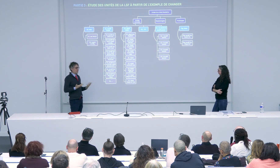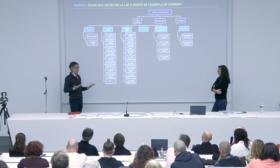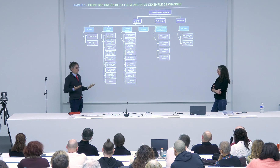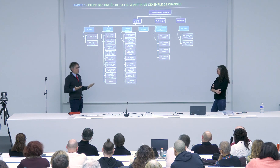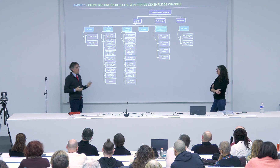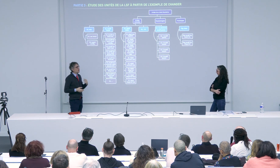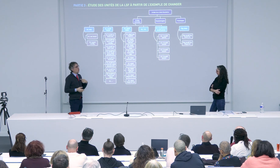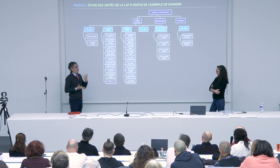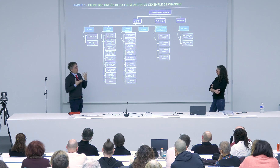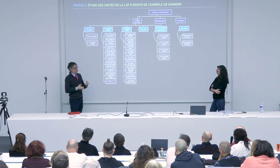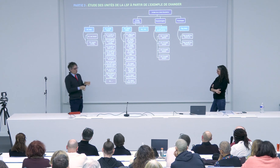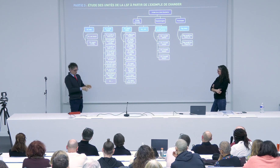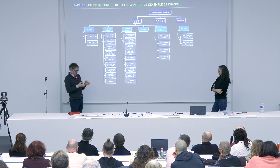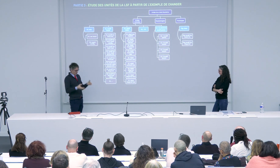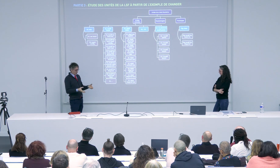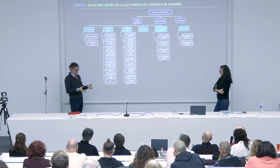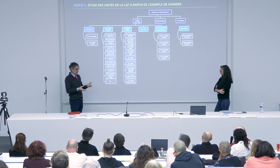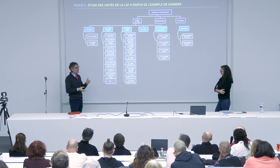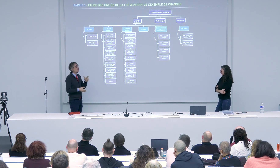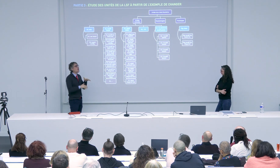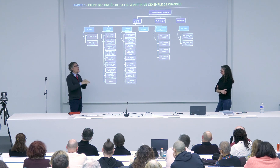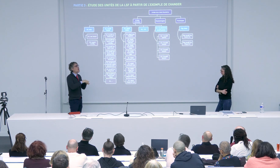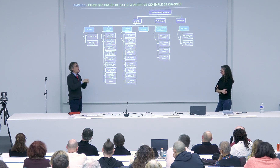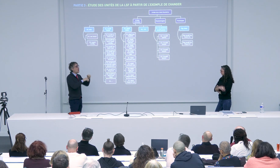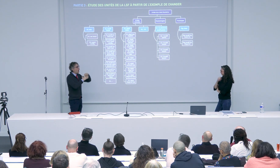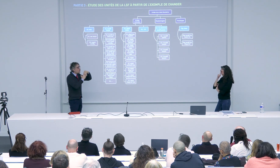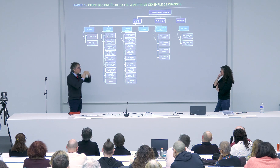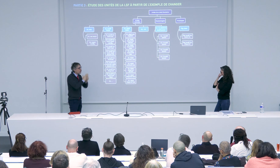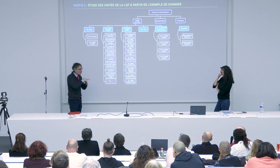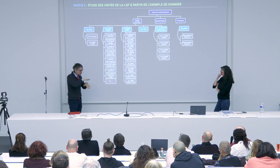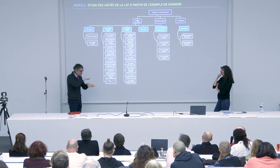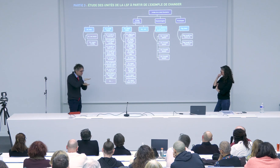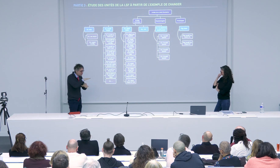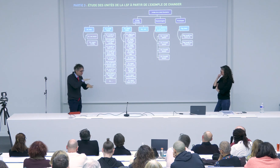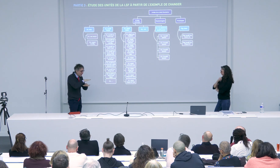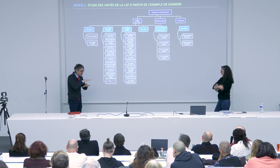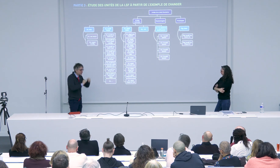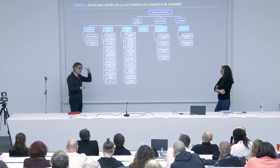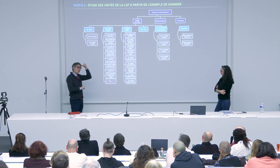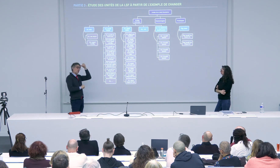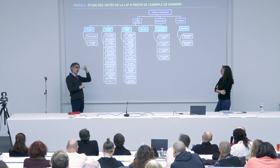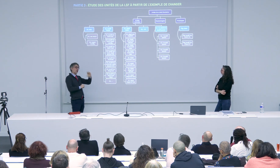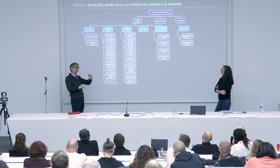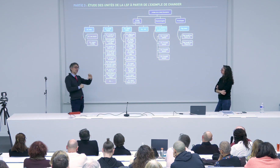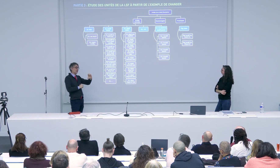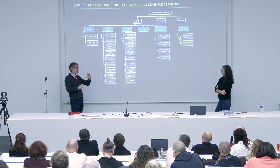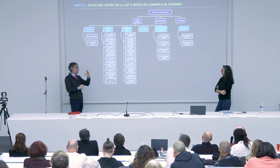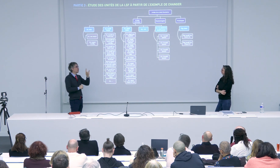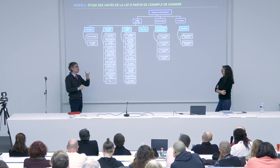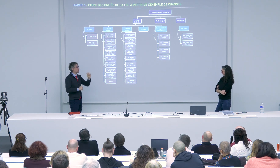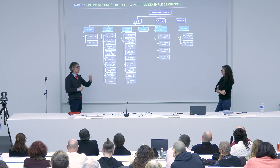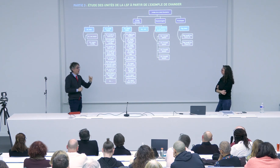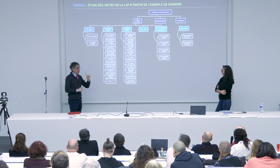'ensemble de ces choses intéressant et du coup la question que je me posais sur quelle est la forme de base